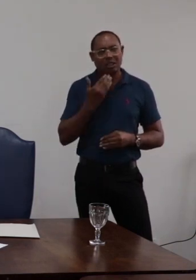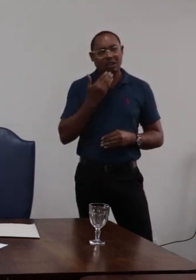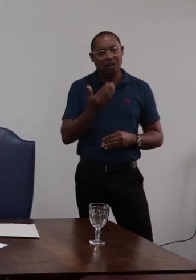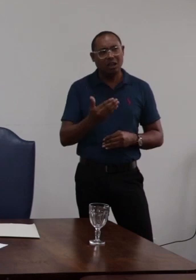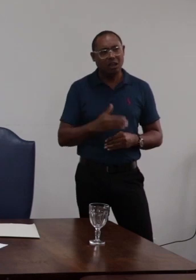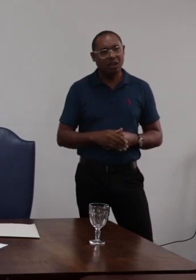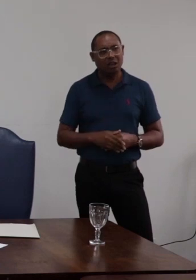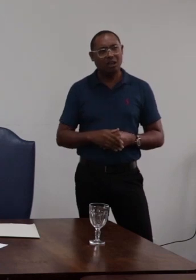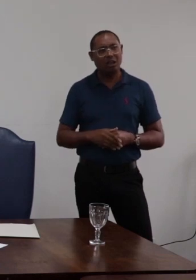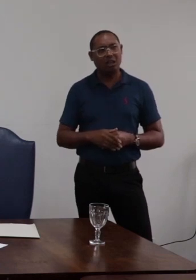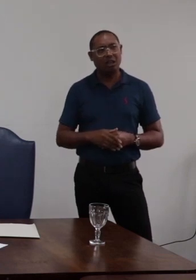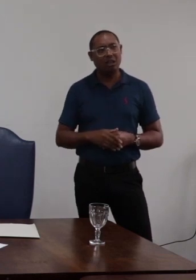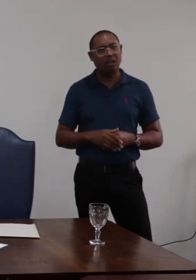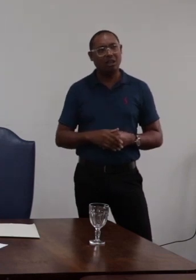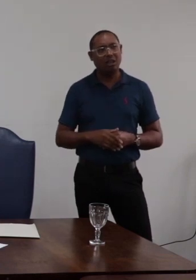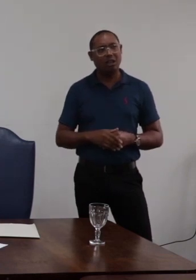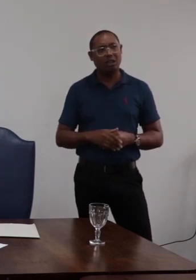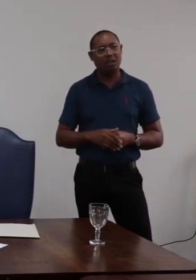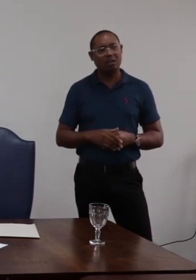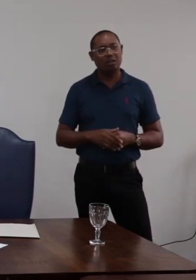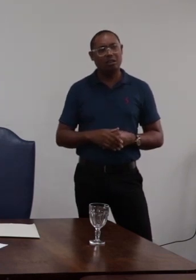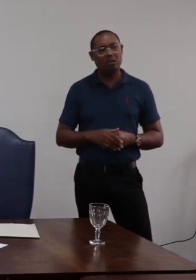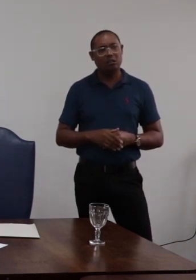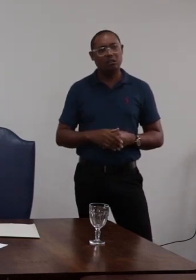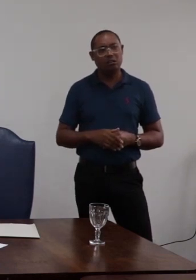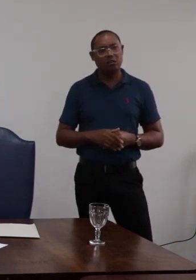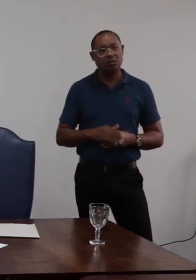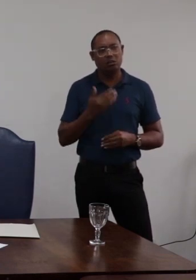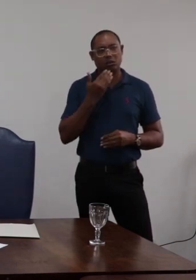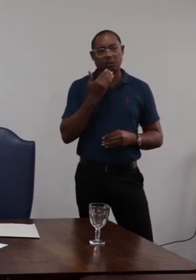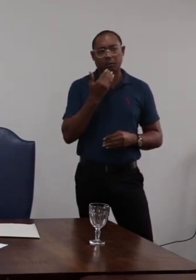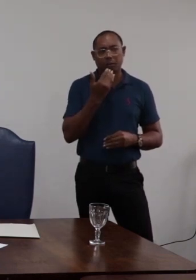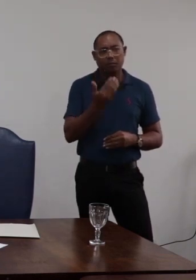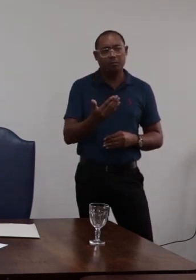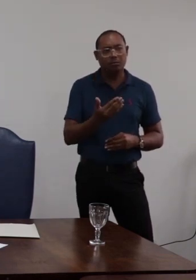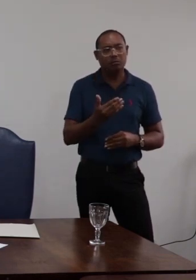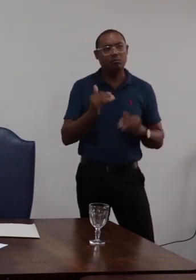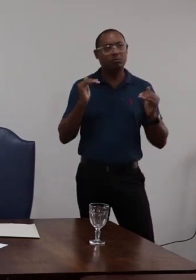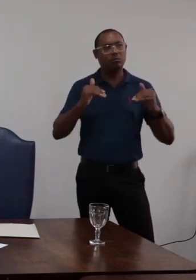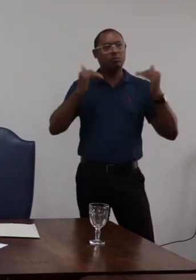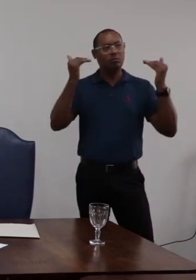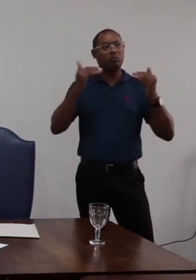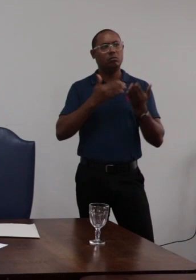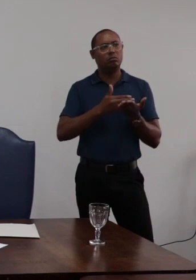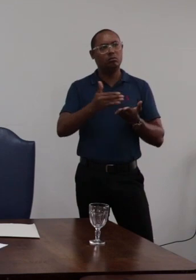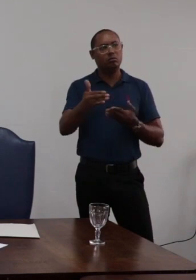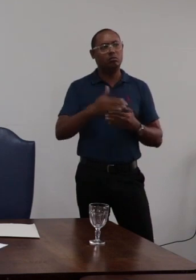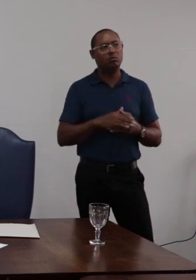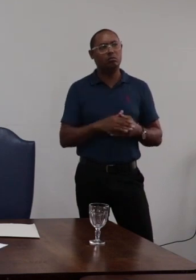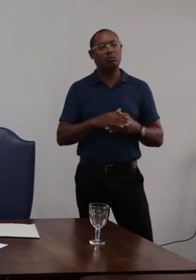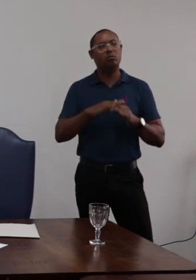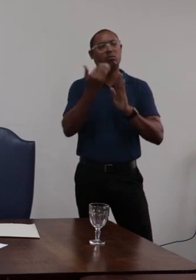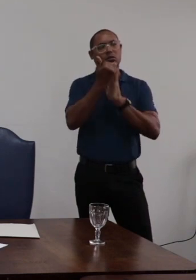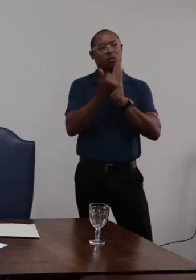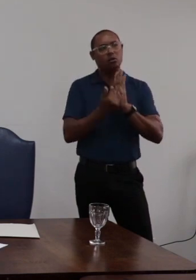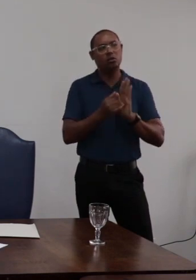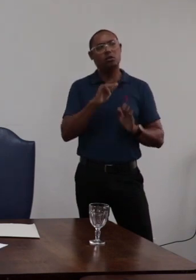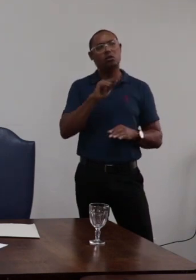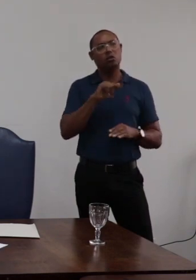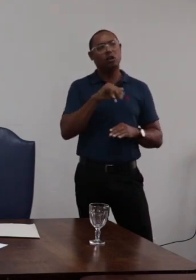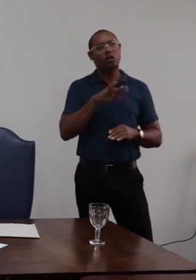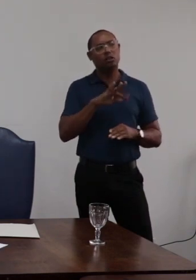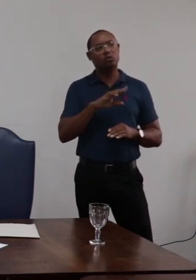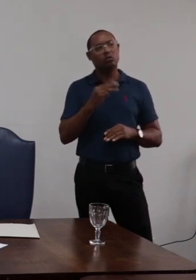pela é a solicitação de superior ao prazo do rendimento né dos três